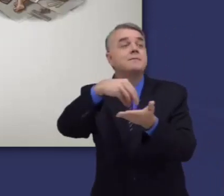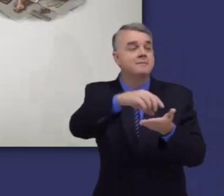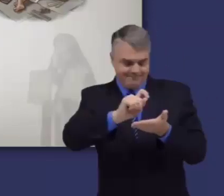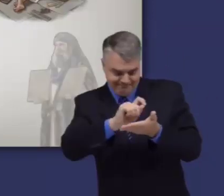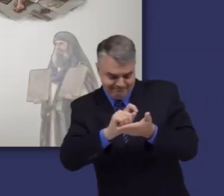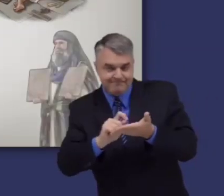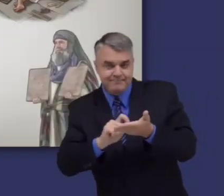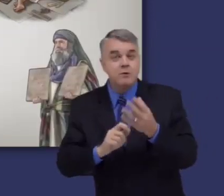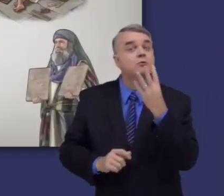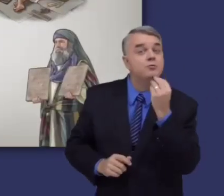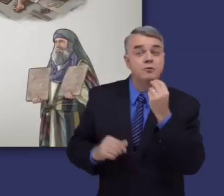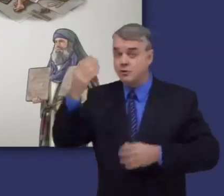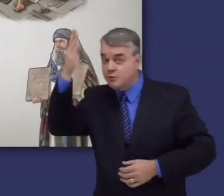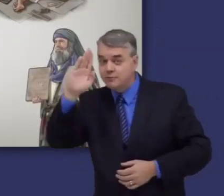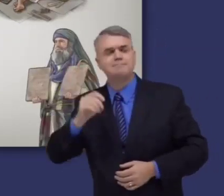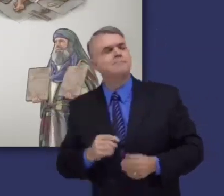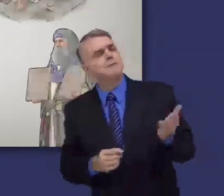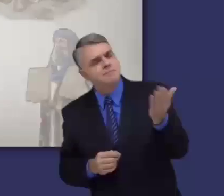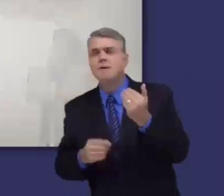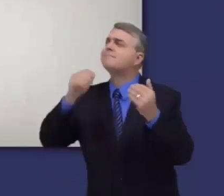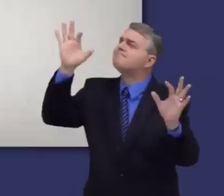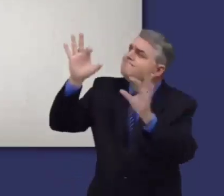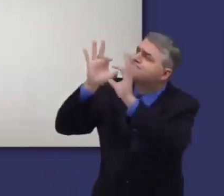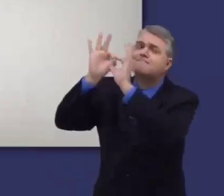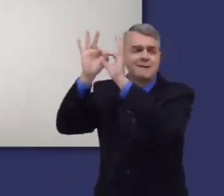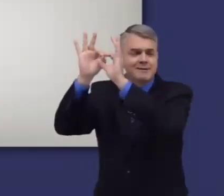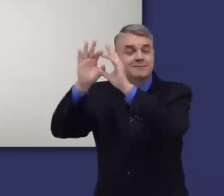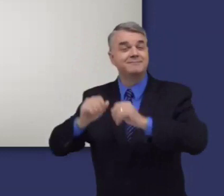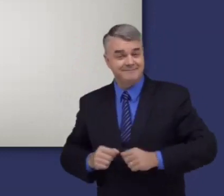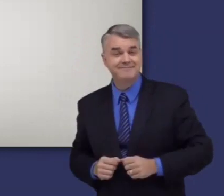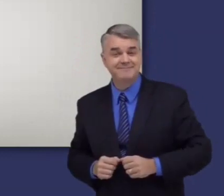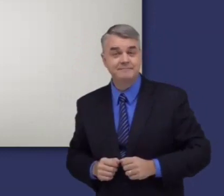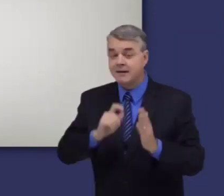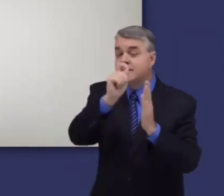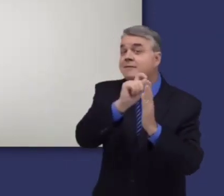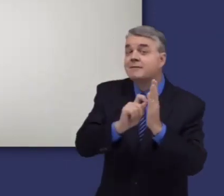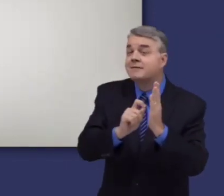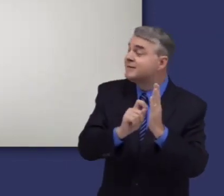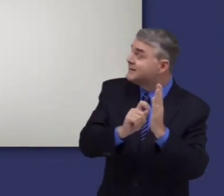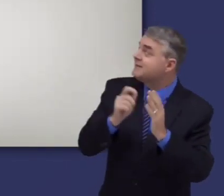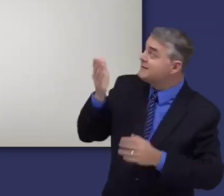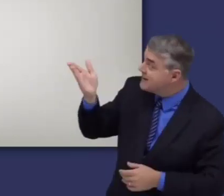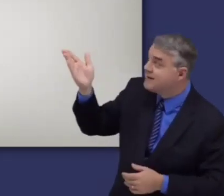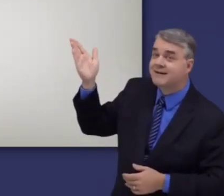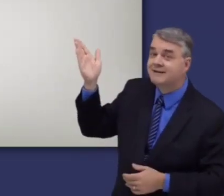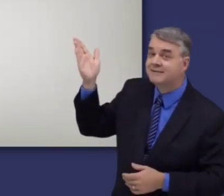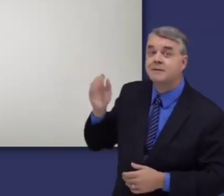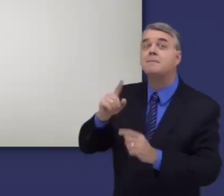mediador del Pacto de la Ley. Escribió los primeros cinco libros de la Biblia conocidos como el Pentateuco.